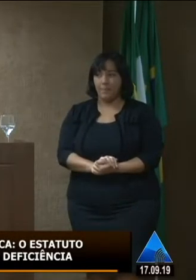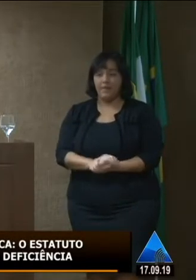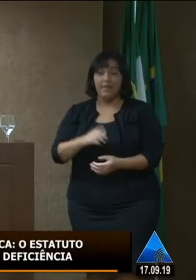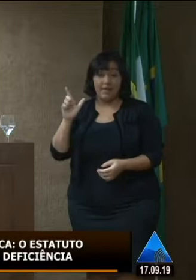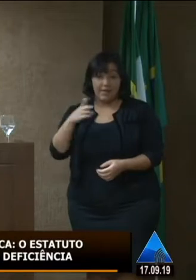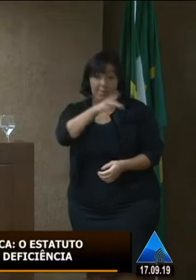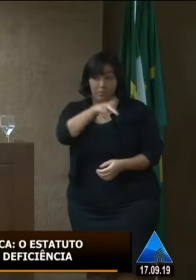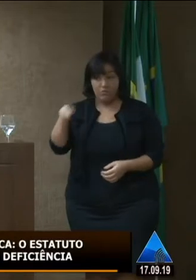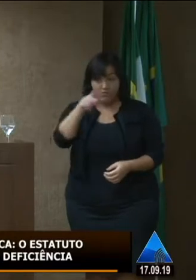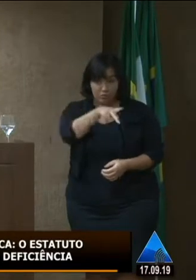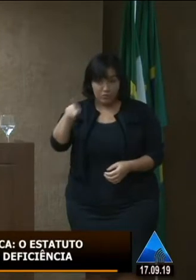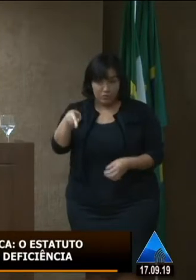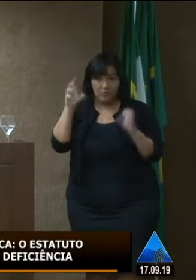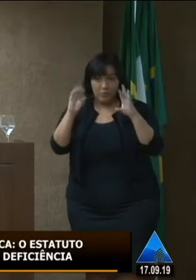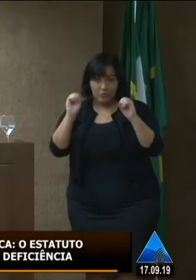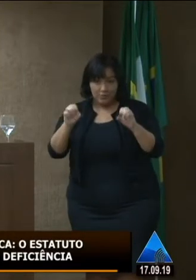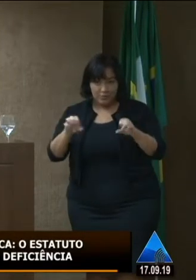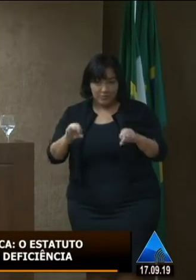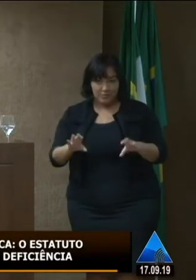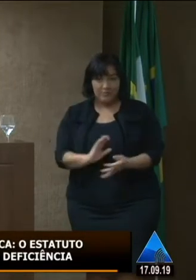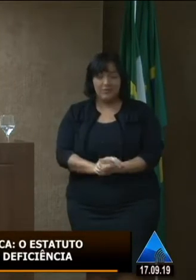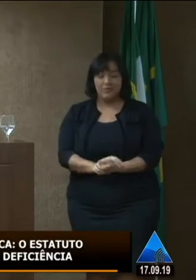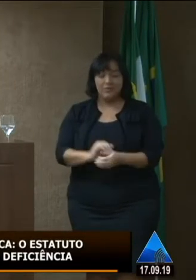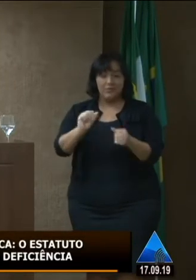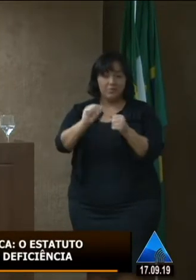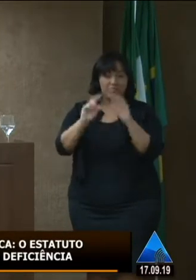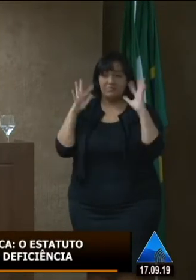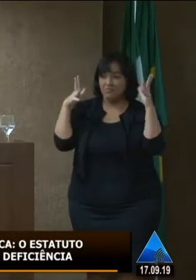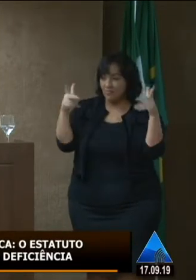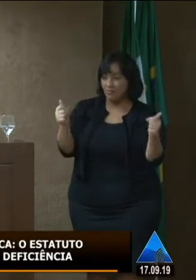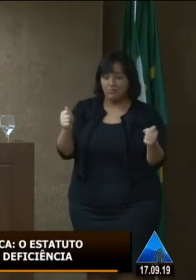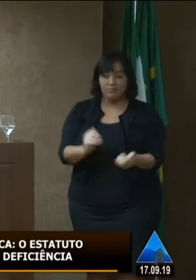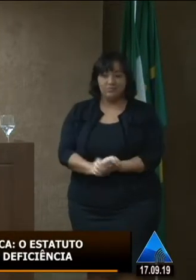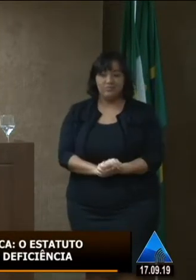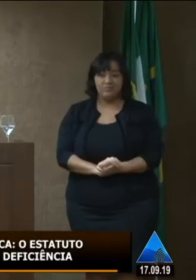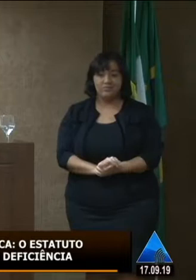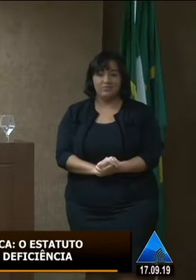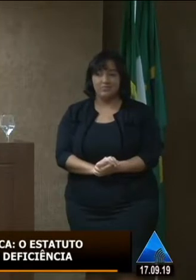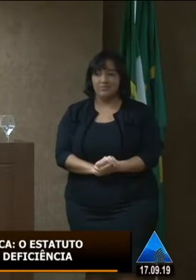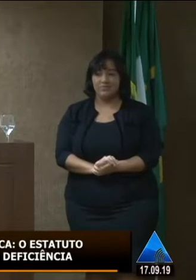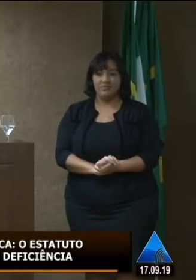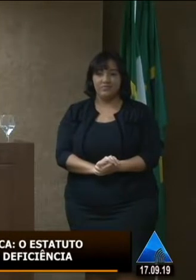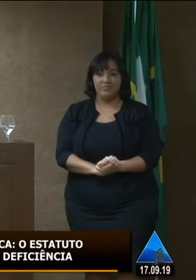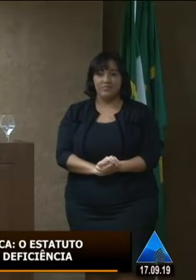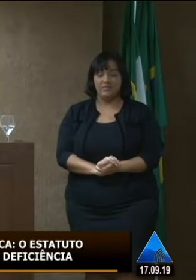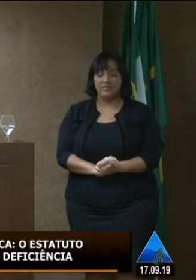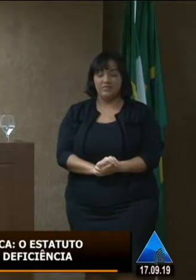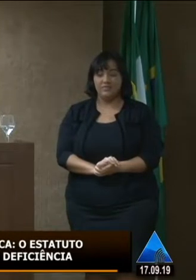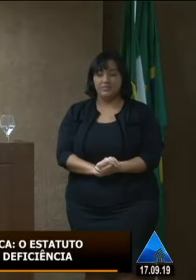minha professora que foi quem me ensinou fazer atas né eu sou secretária do conselho estadual e foi ela que me ensinou